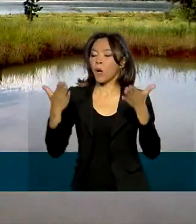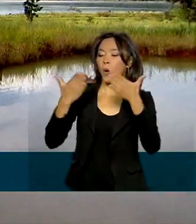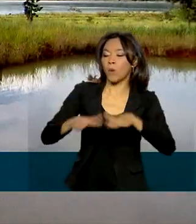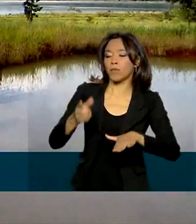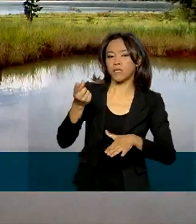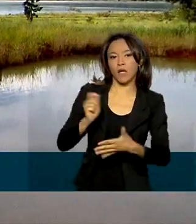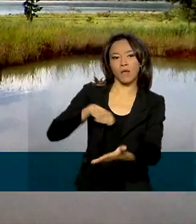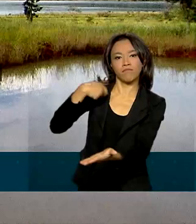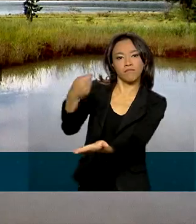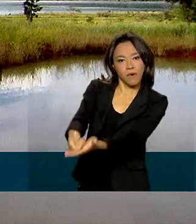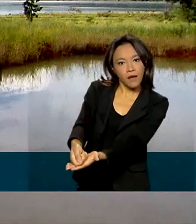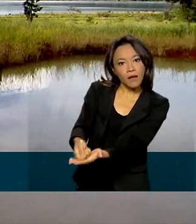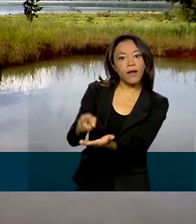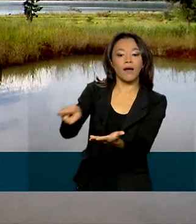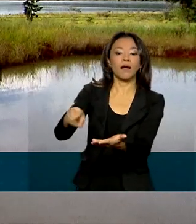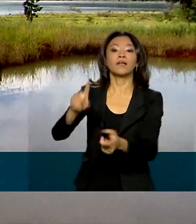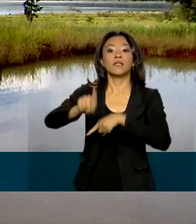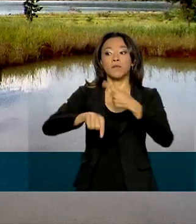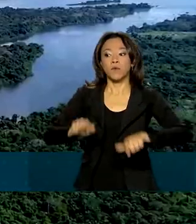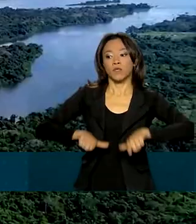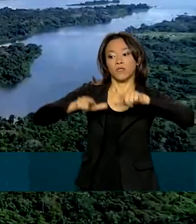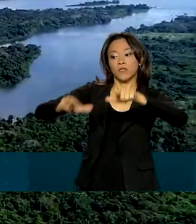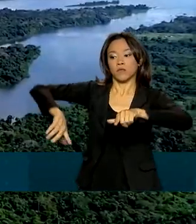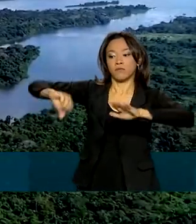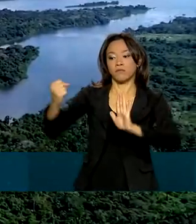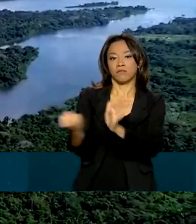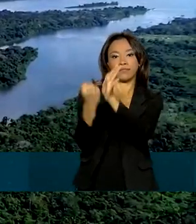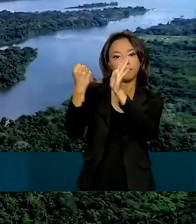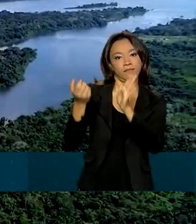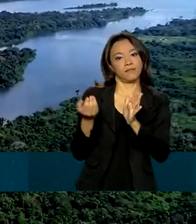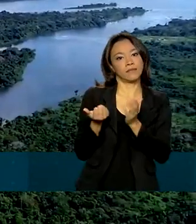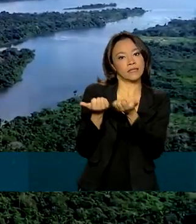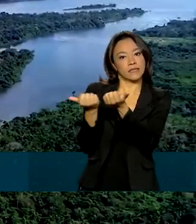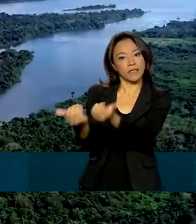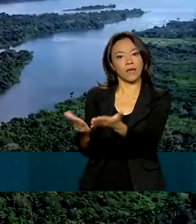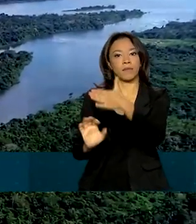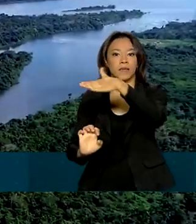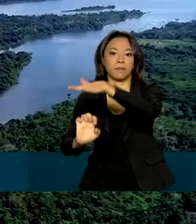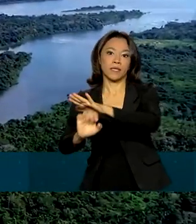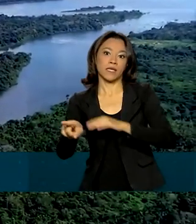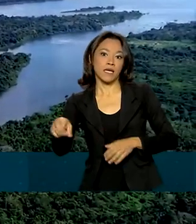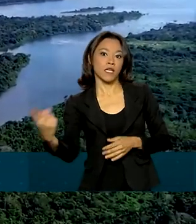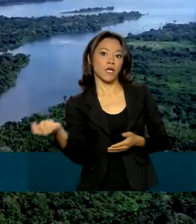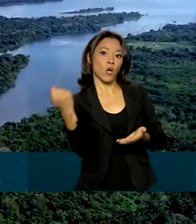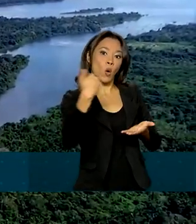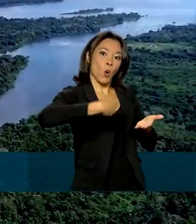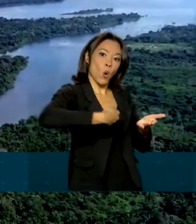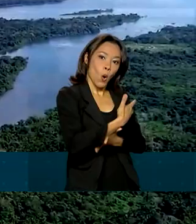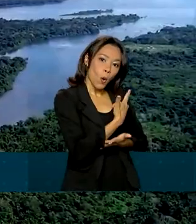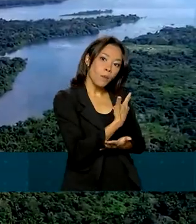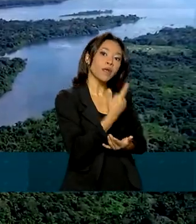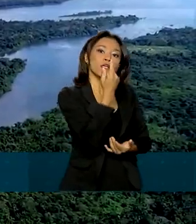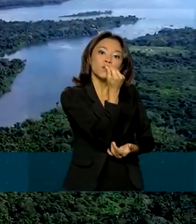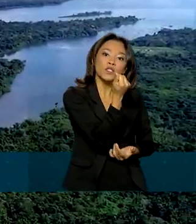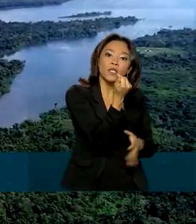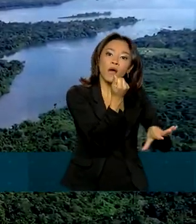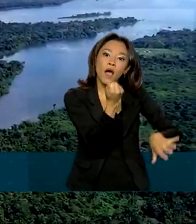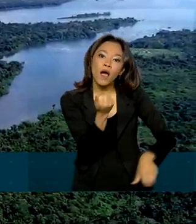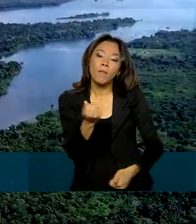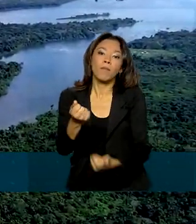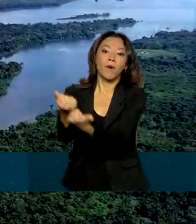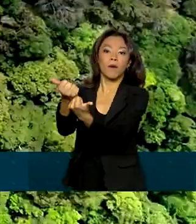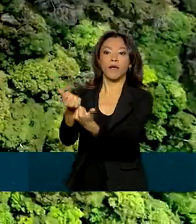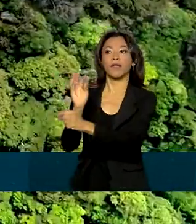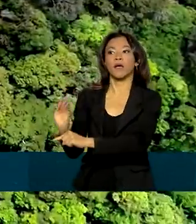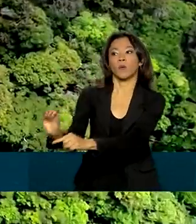emissão de carbono e um certificado é emitido. O investidor compra o crédito verde e o dinheiro ajuda na proteção do meio